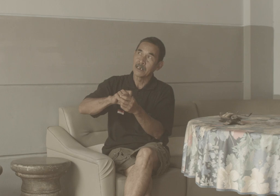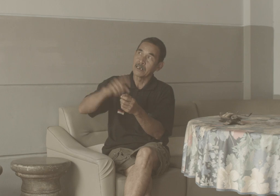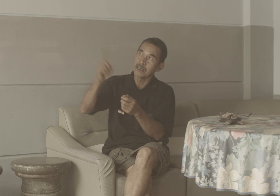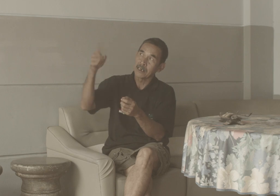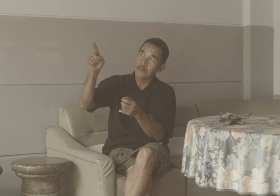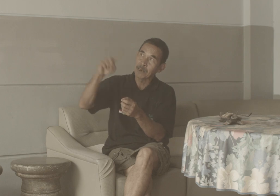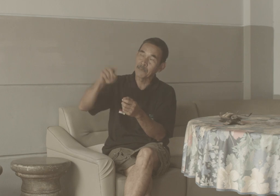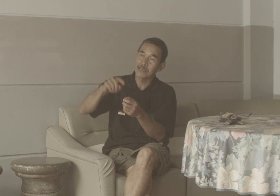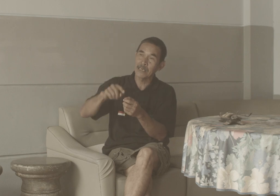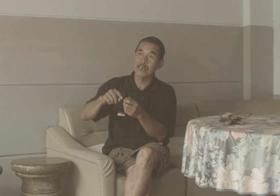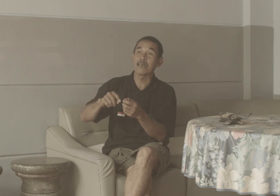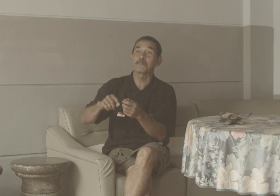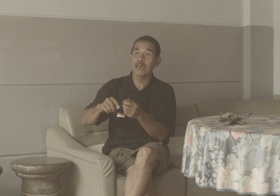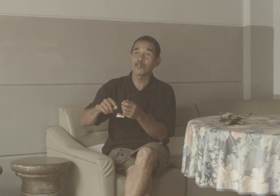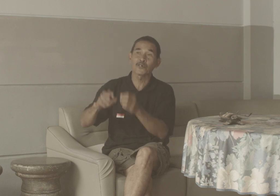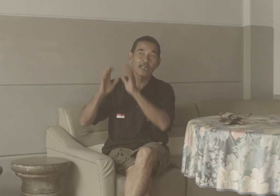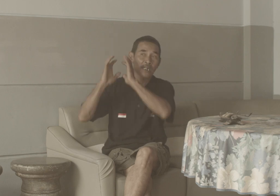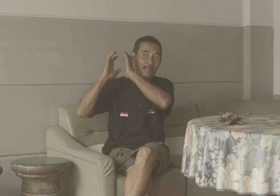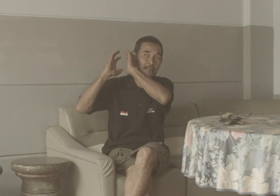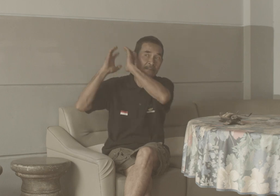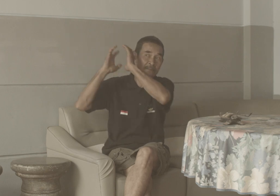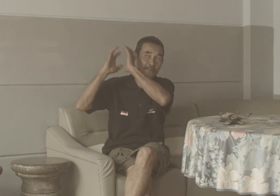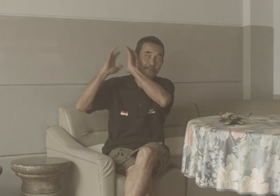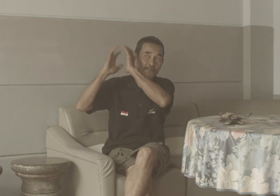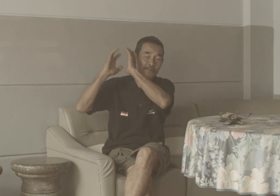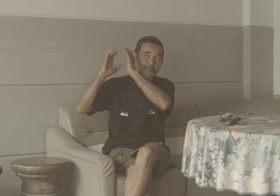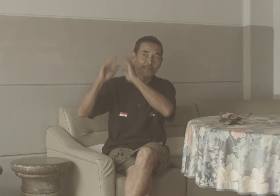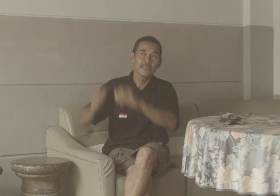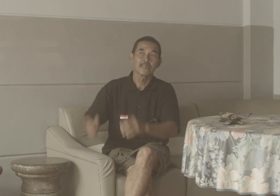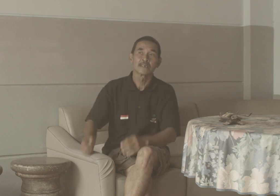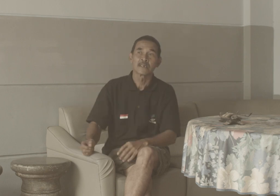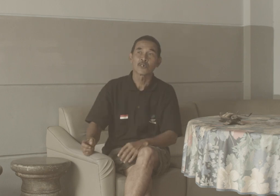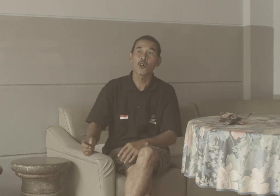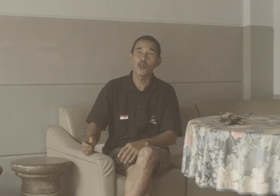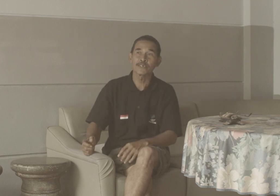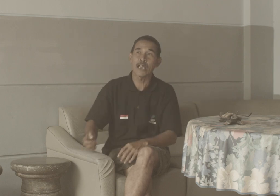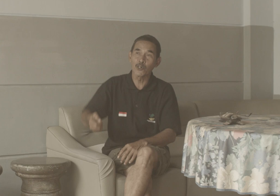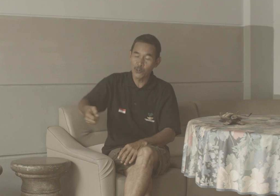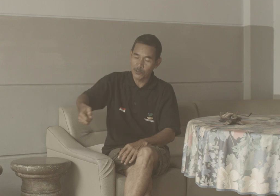Apa namanya Kelapa Covenant Korn Jagung